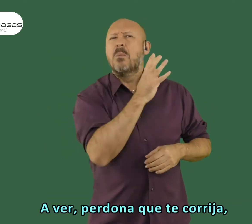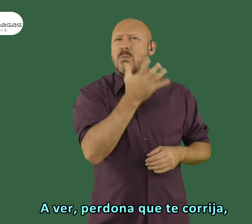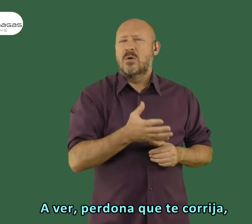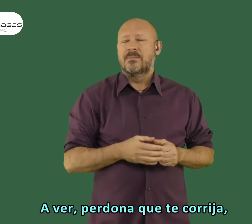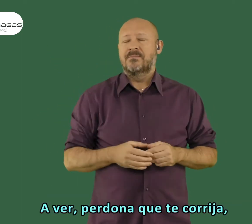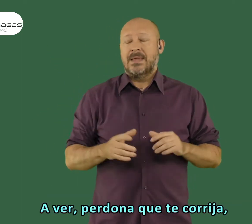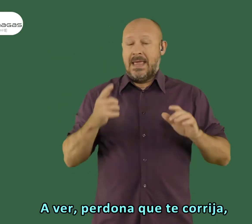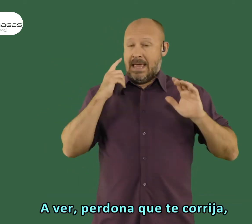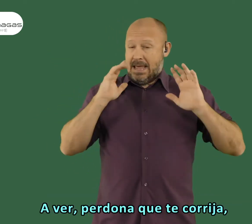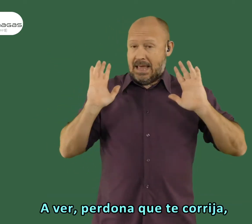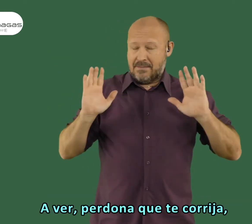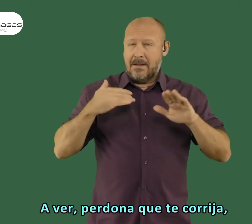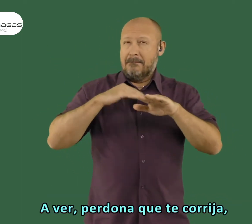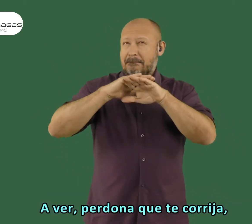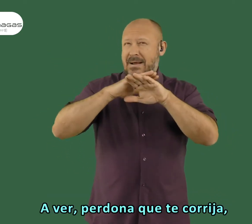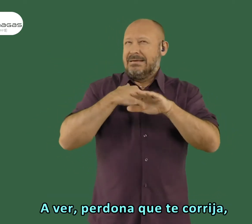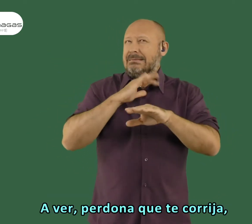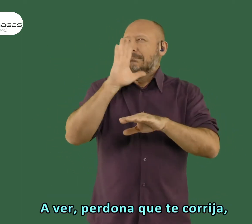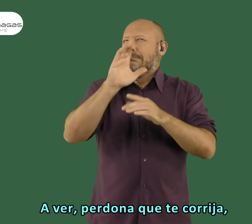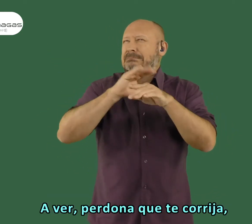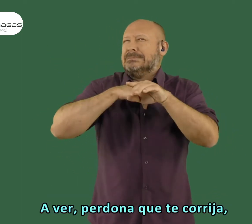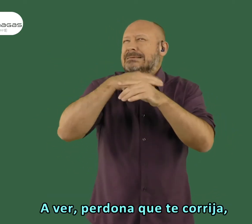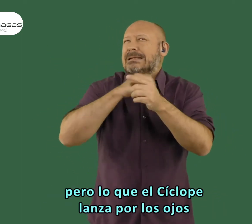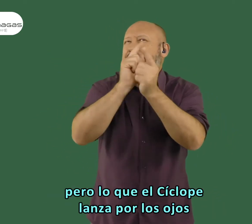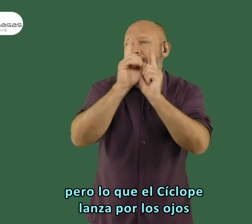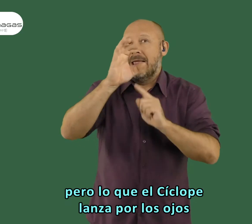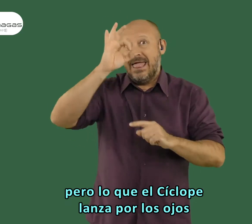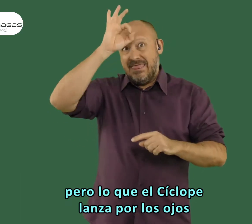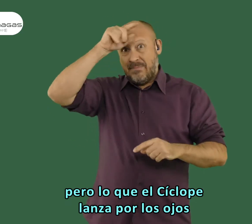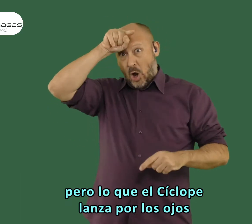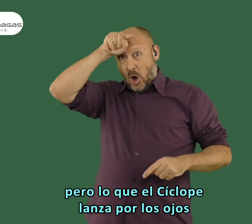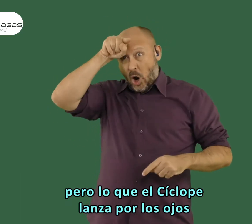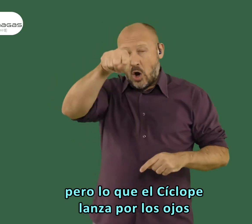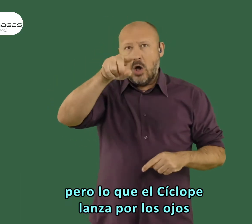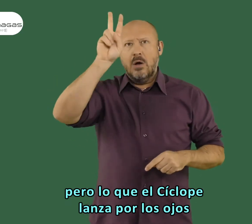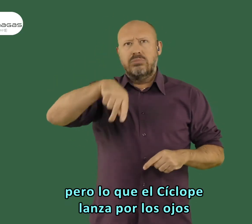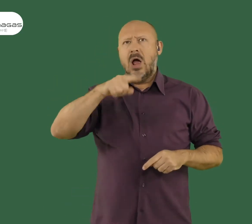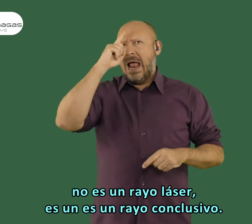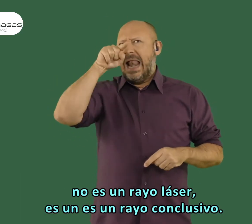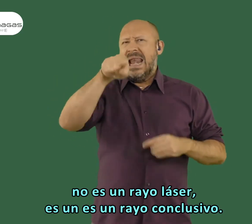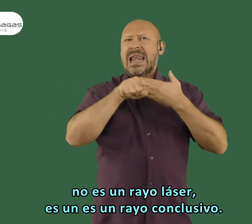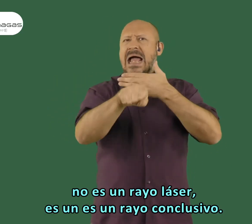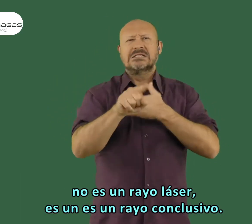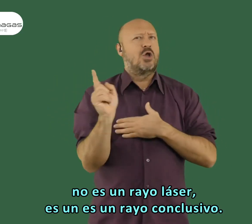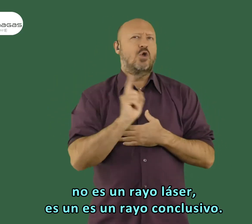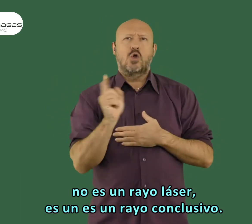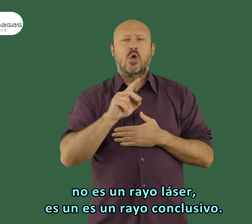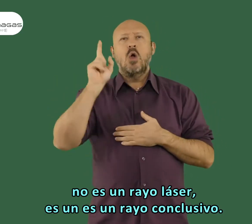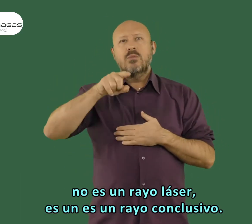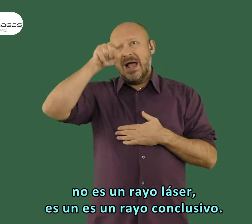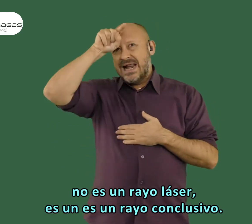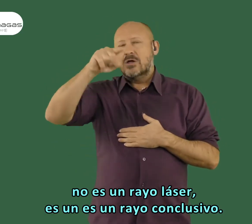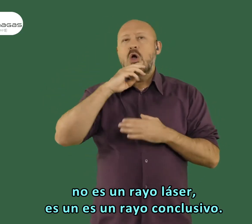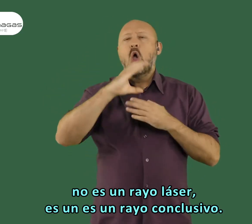arma? A ver, perdona que te corrija, pero el Cíclope lanza por los ojos no es un rayo láser,